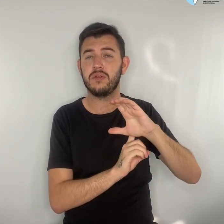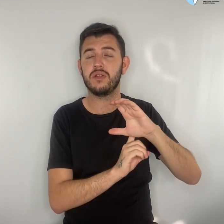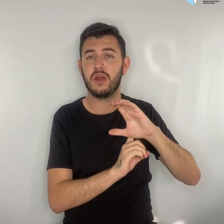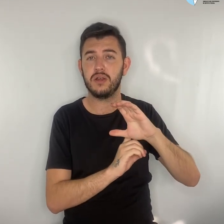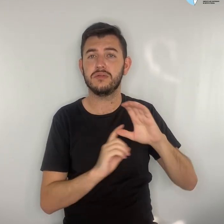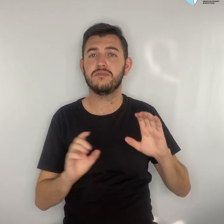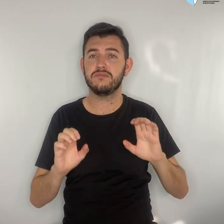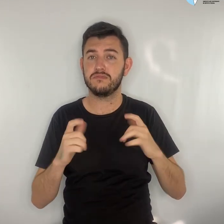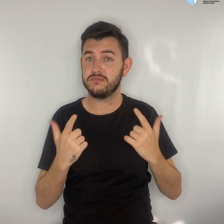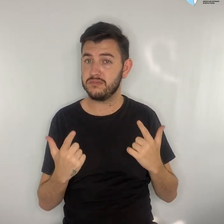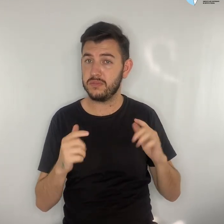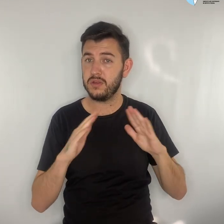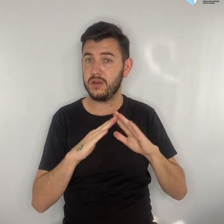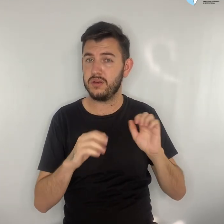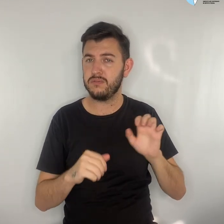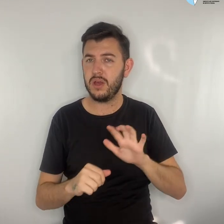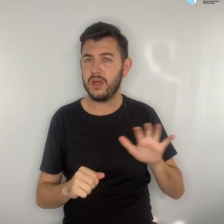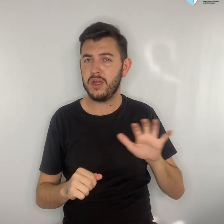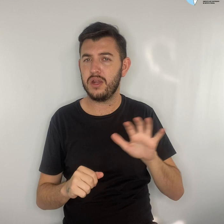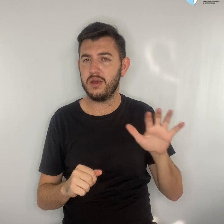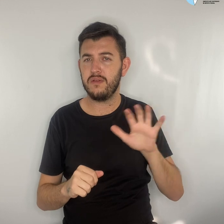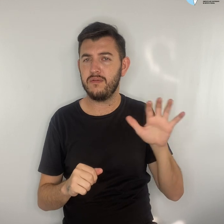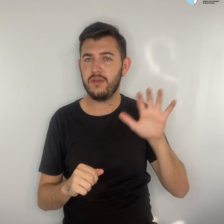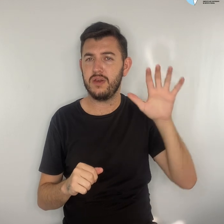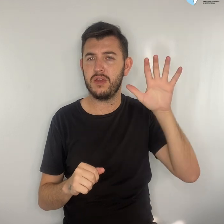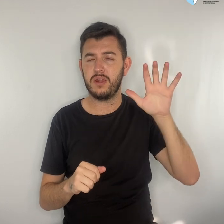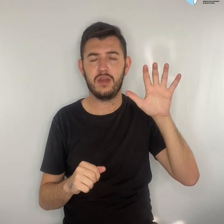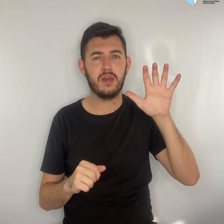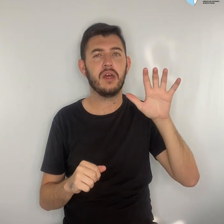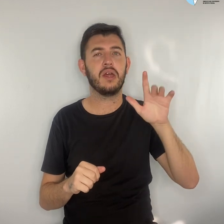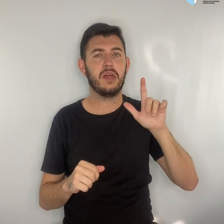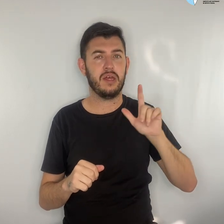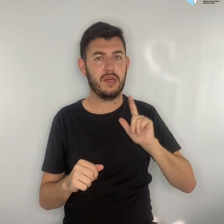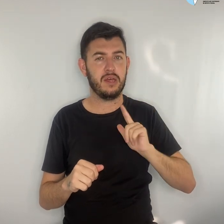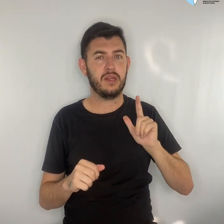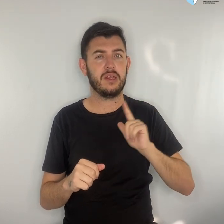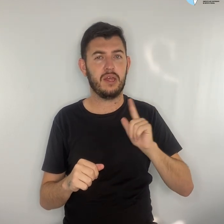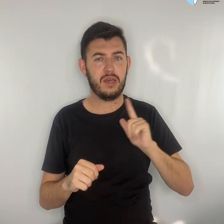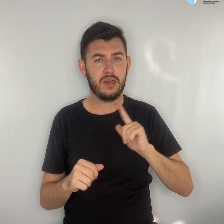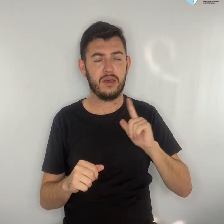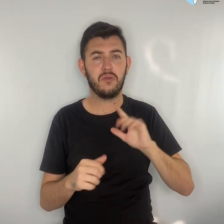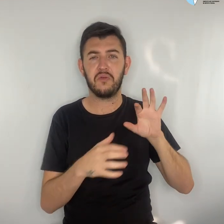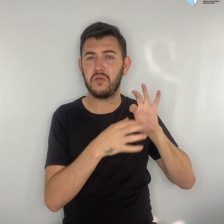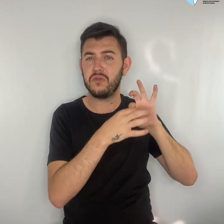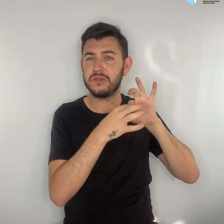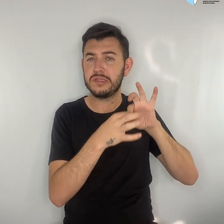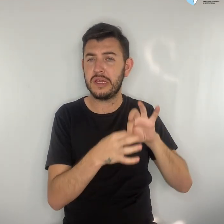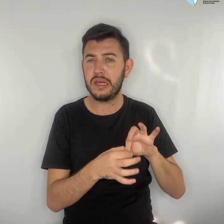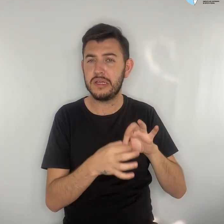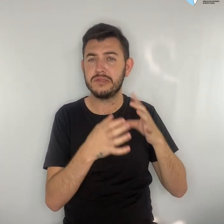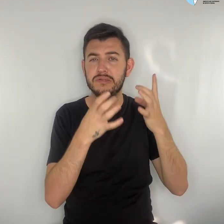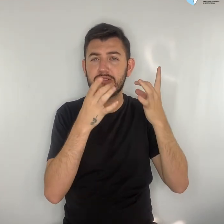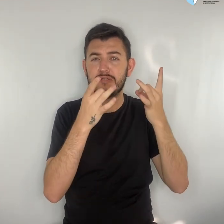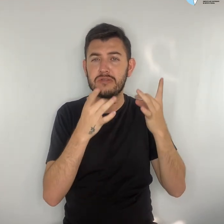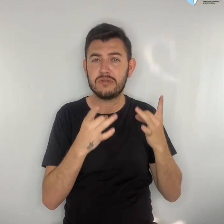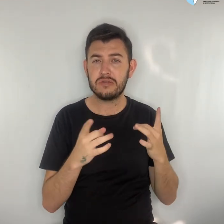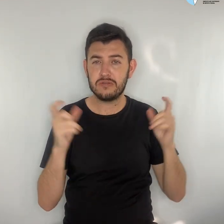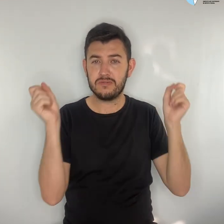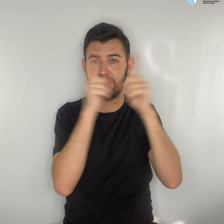periferias possuem um cenário ainda mais delicado. É o que aponta a pesquisa inédita,